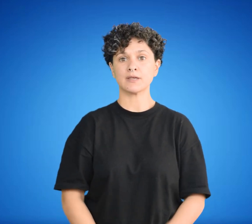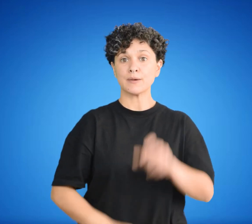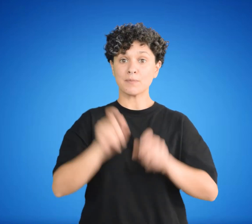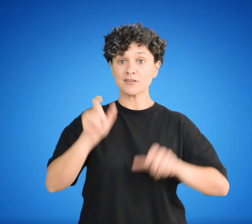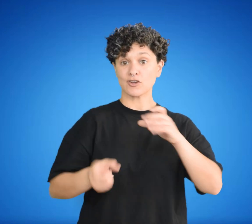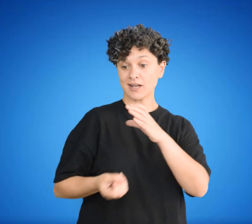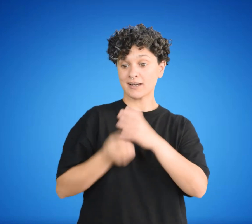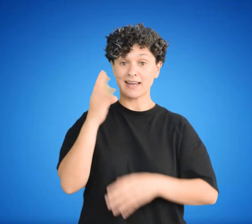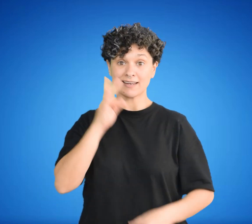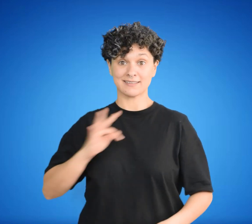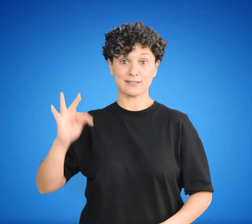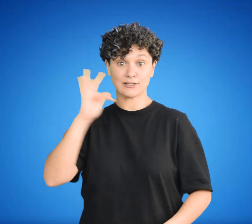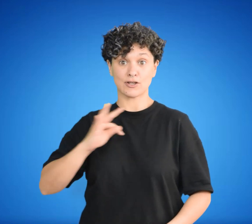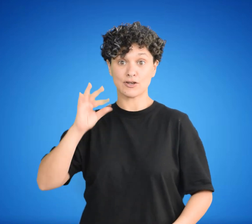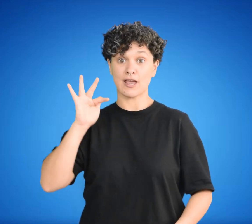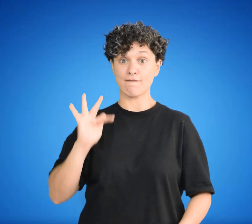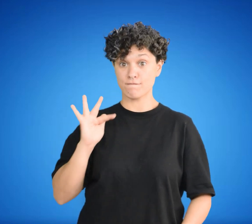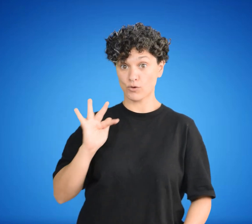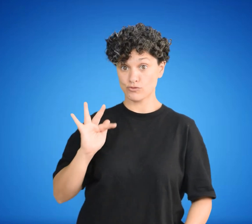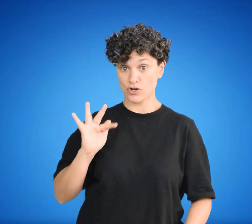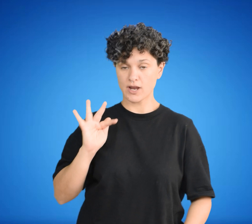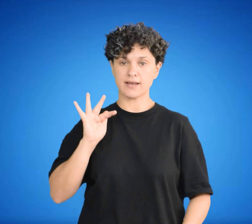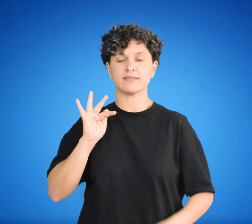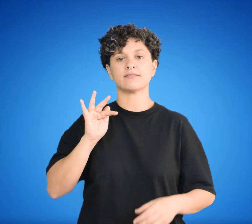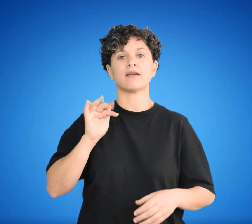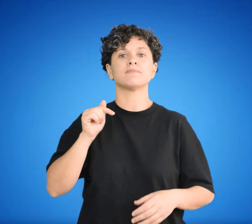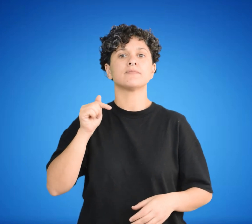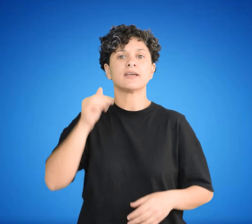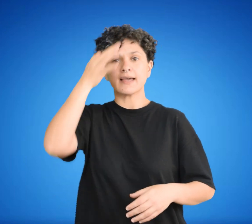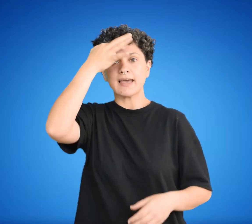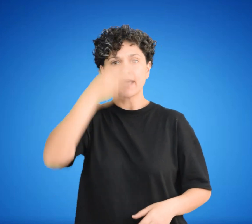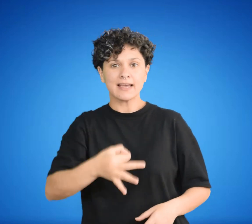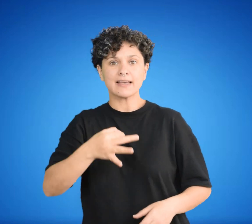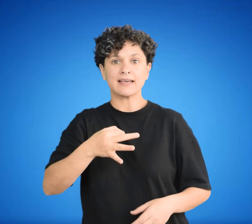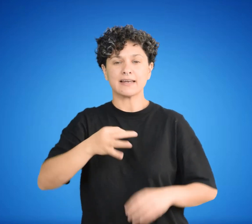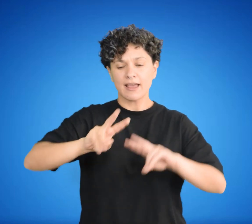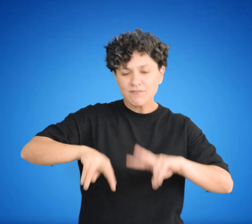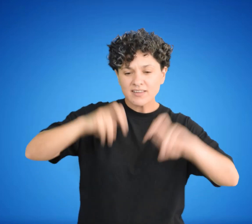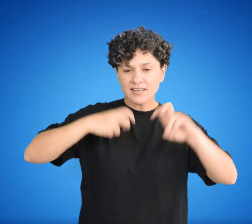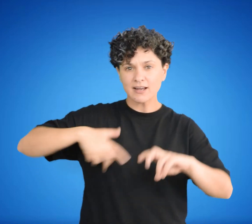Los ideólogos del modelo funcionalista tomaron un enfoque sistemático de la sociedad.